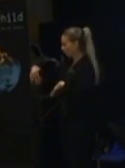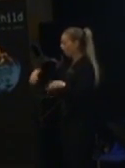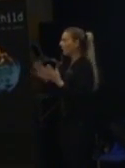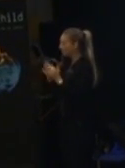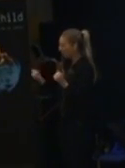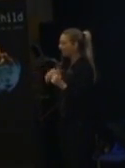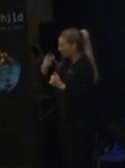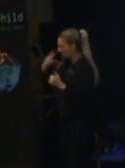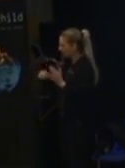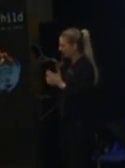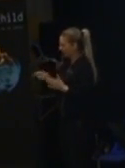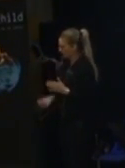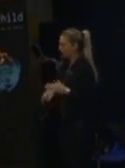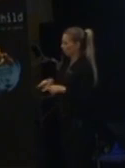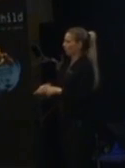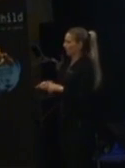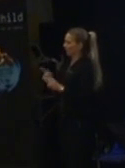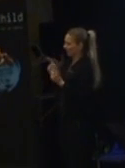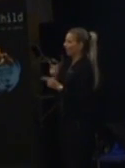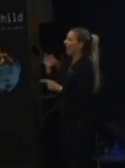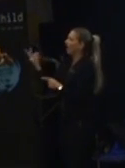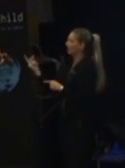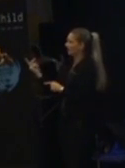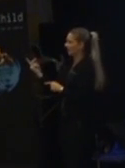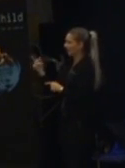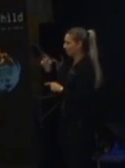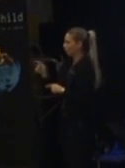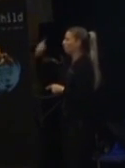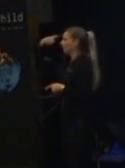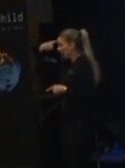lite andra tänkare tidigt.